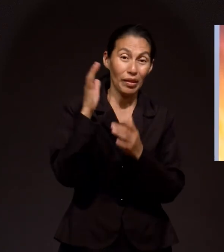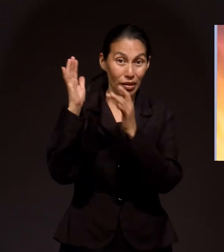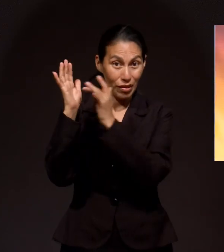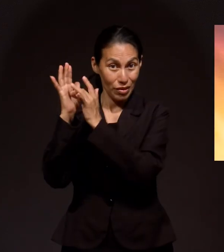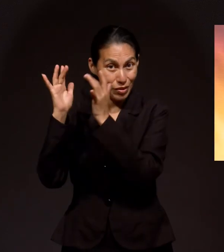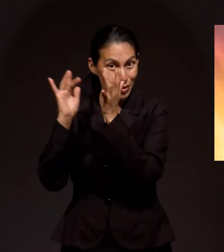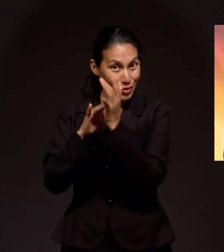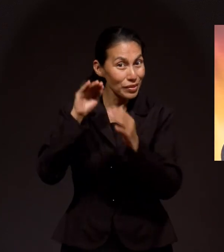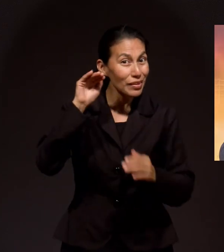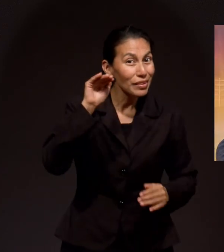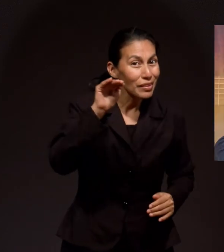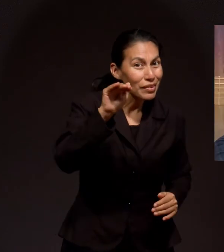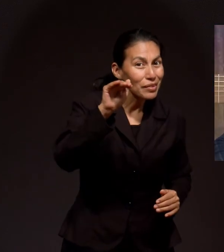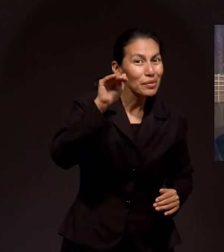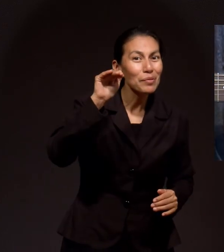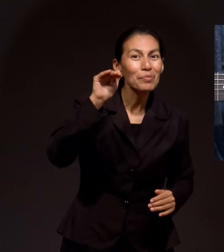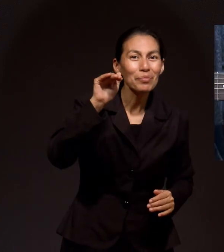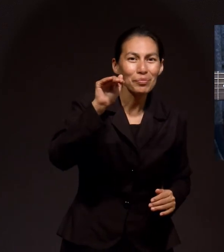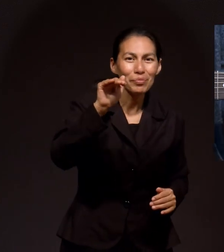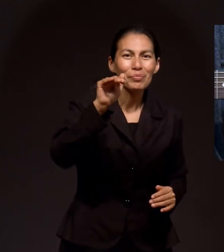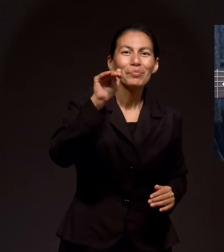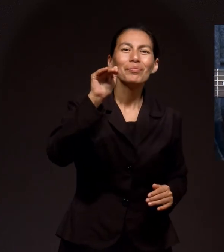Jesús te llama